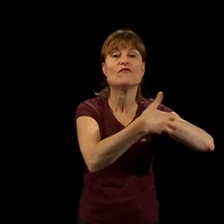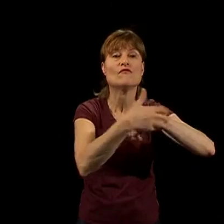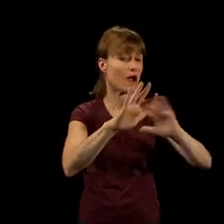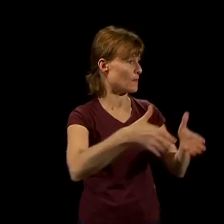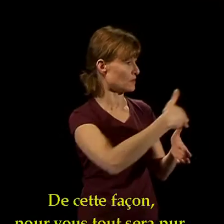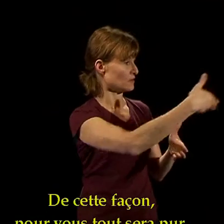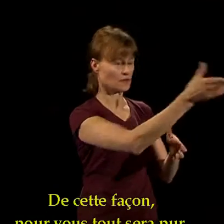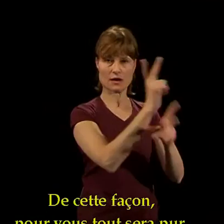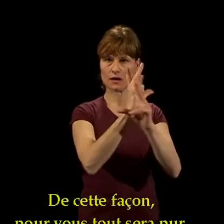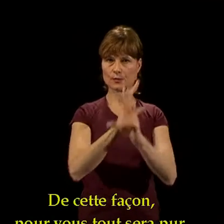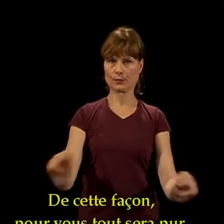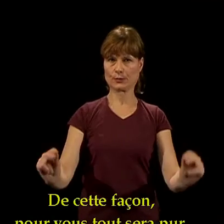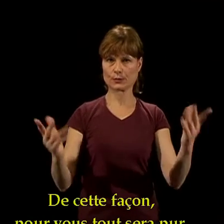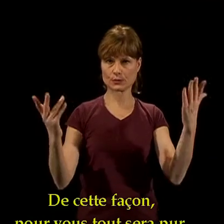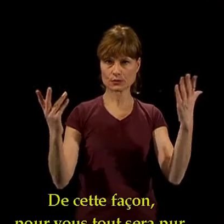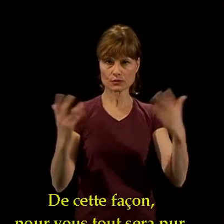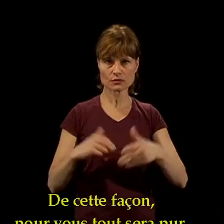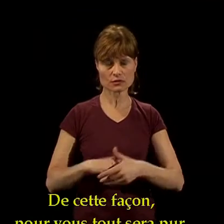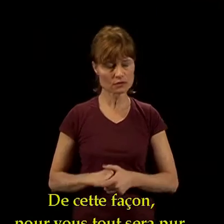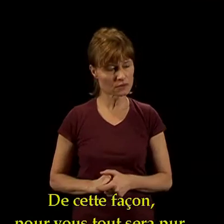assiette. De cette façon, pour vous, tout sera pur.